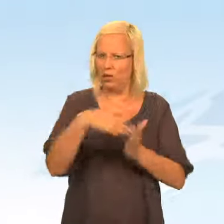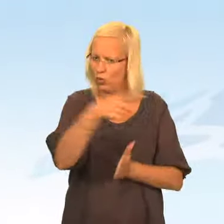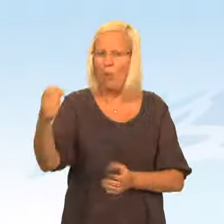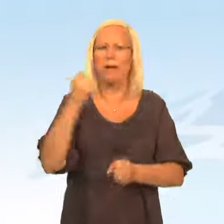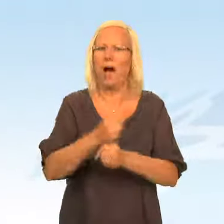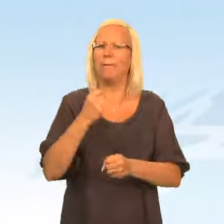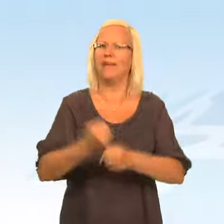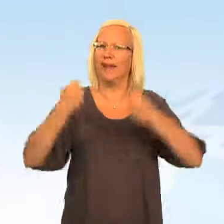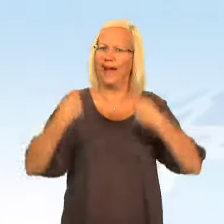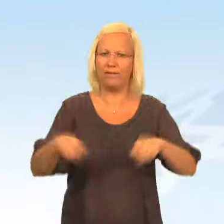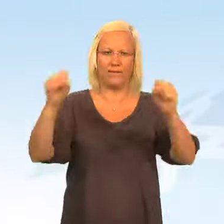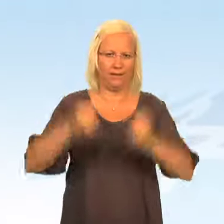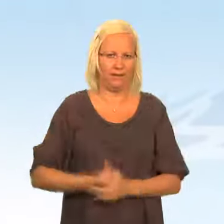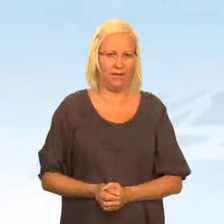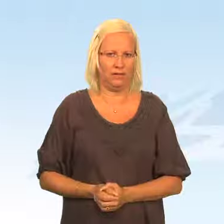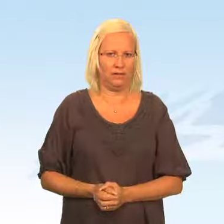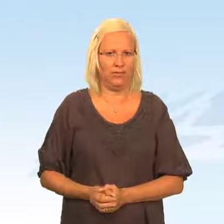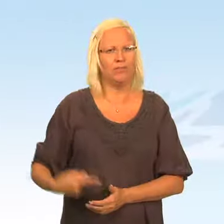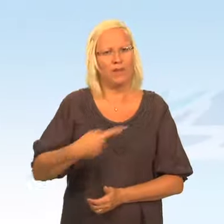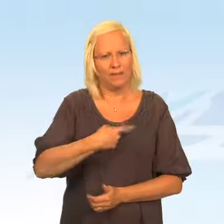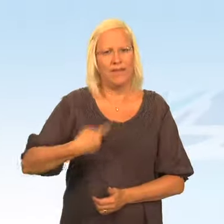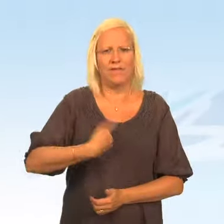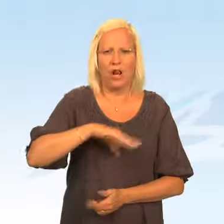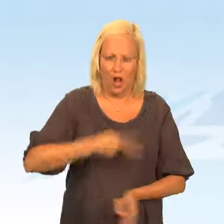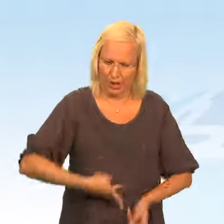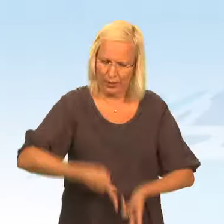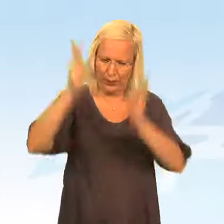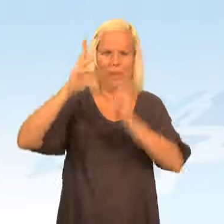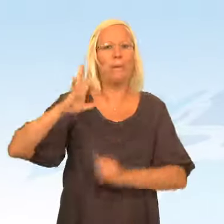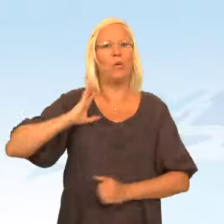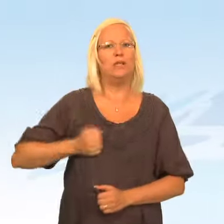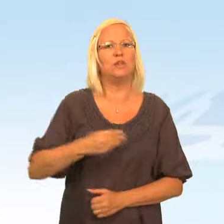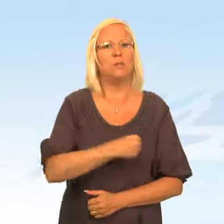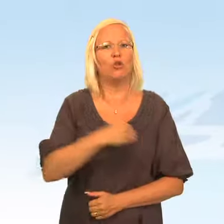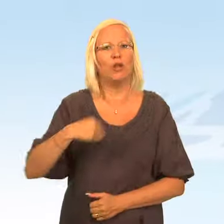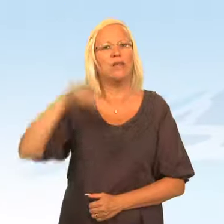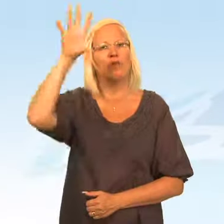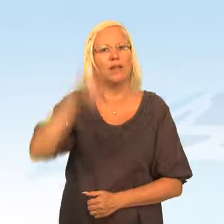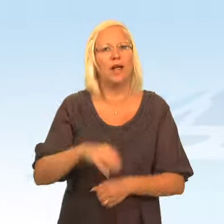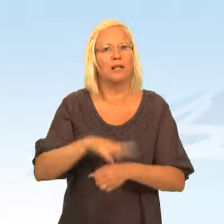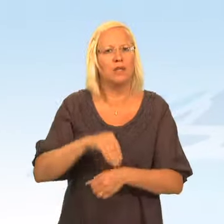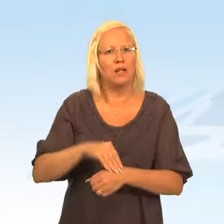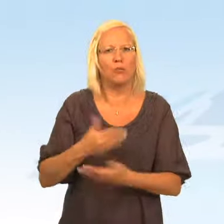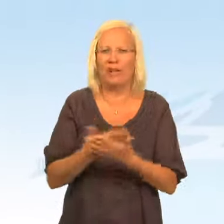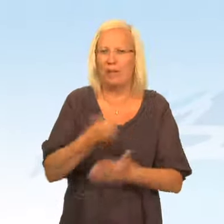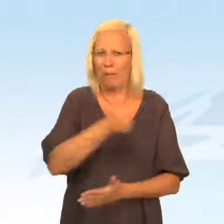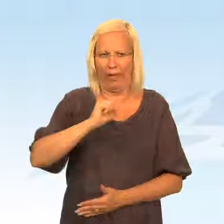till att de också arbetar effektivt. Vi vill ha en sammanhållen polismyndighet för hela Sverige.